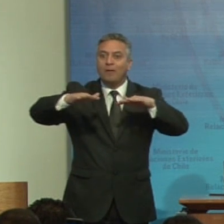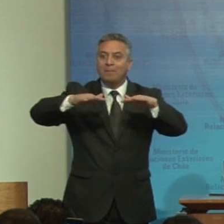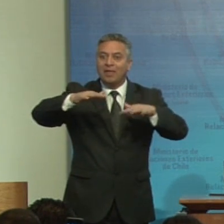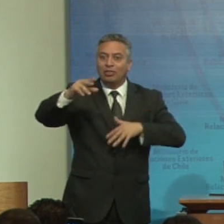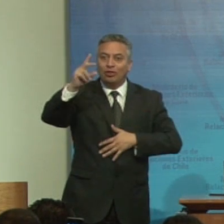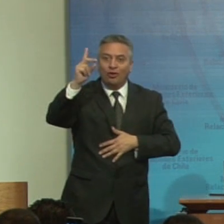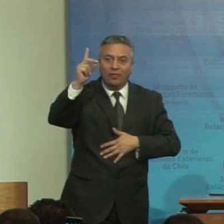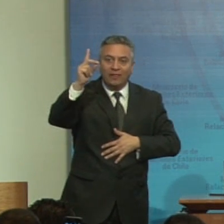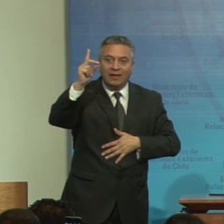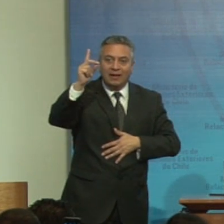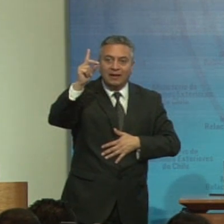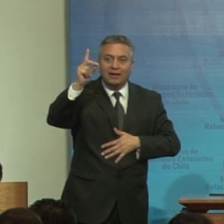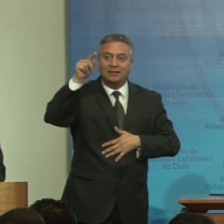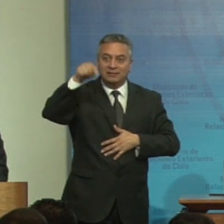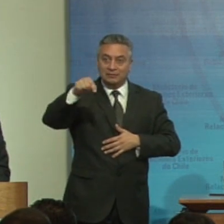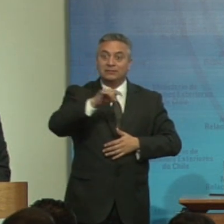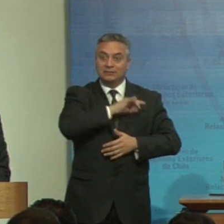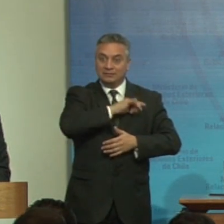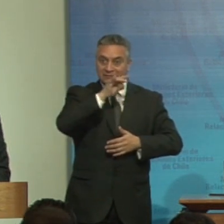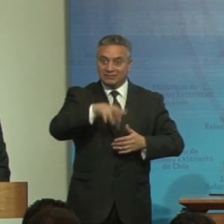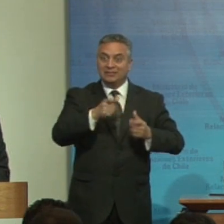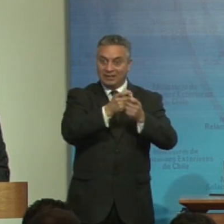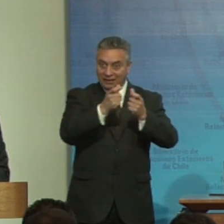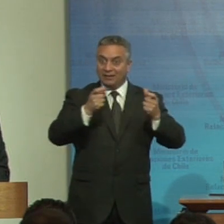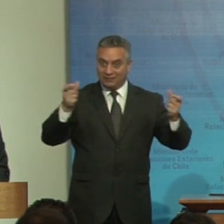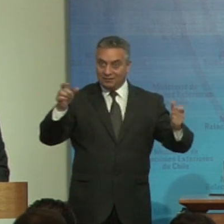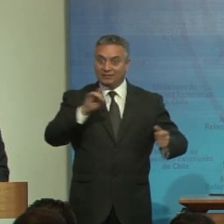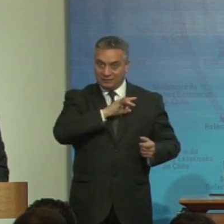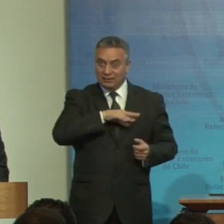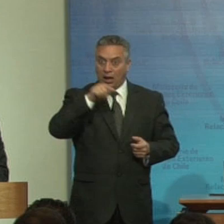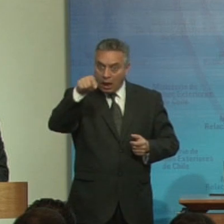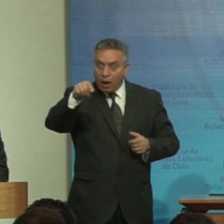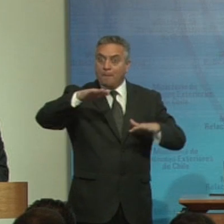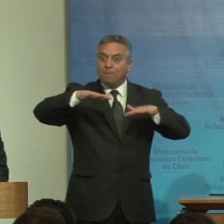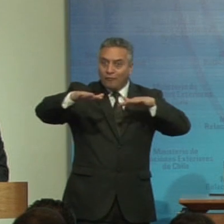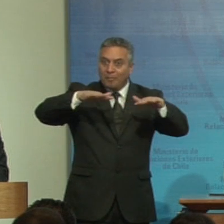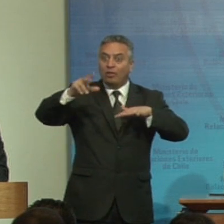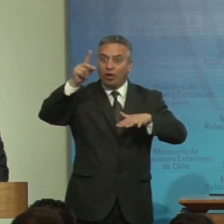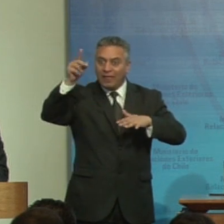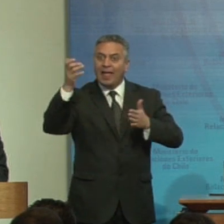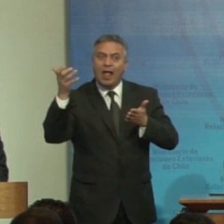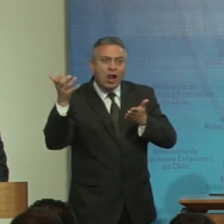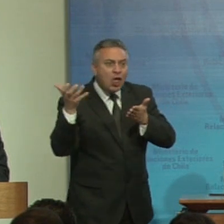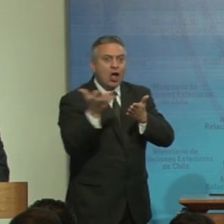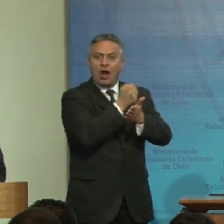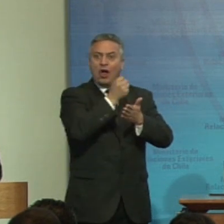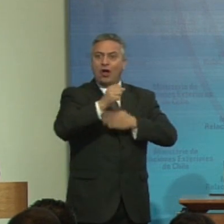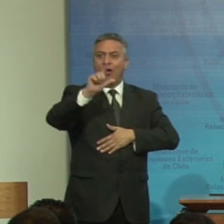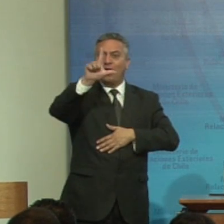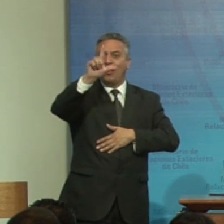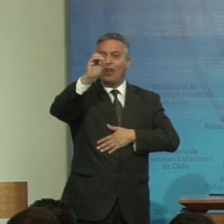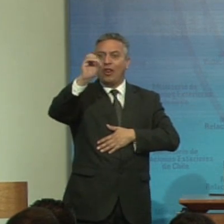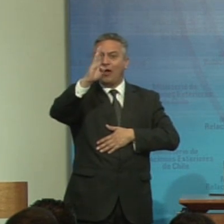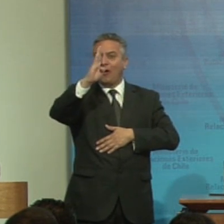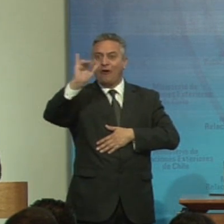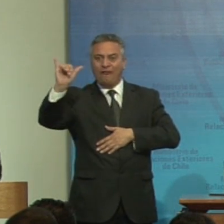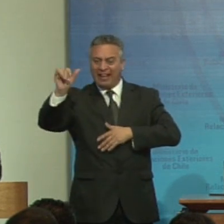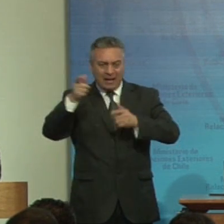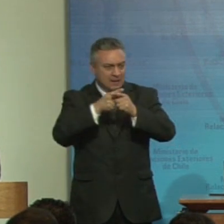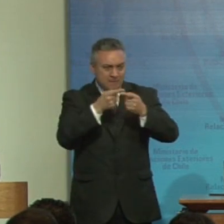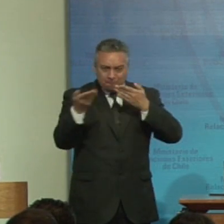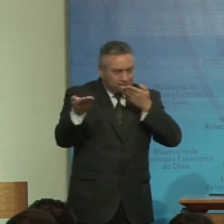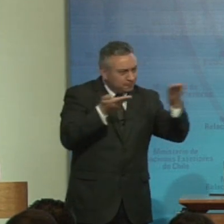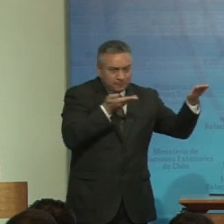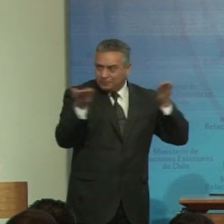organizaciones de rango nacional de discapacidad en Chile que logró hacer todo el lobby para la ratificación de la convención